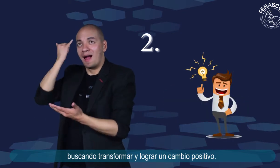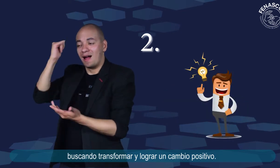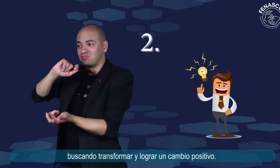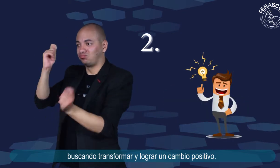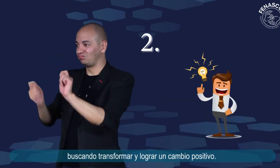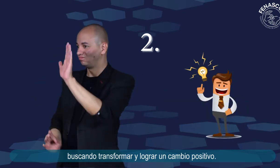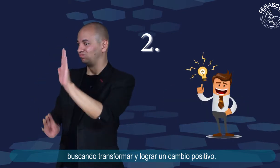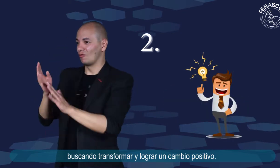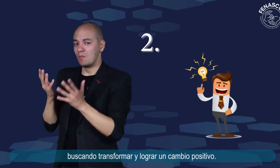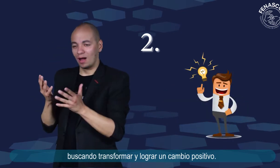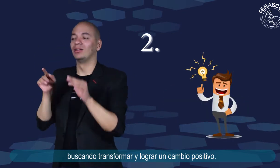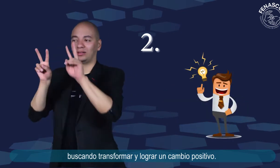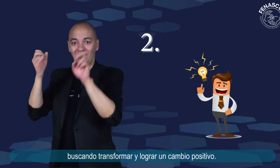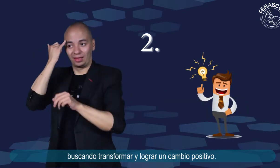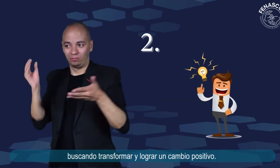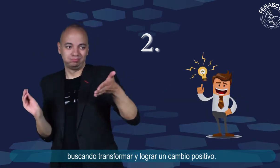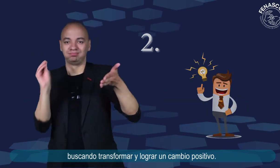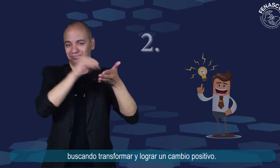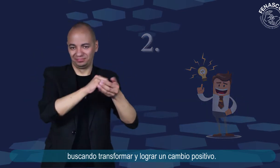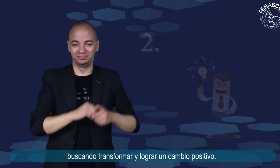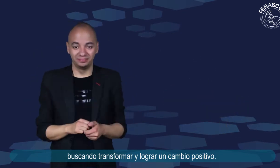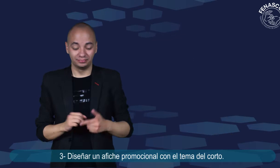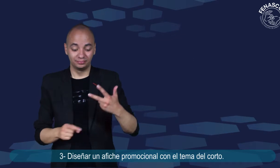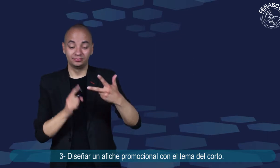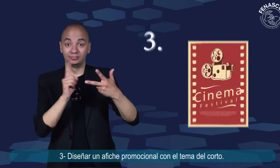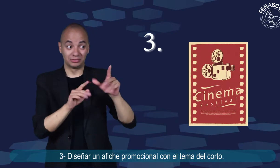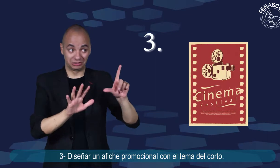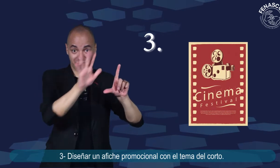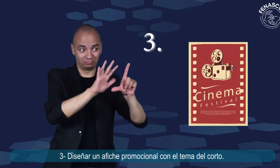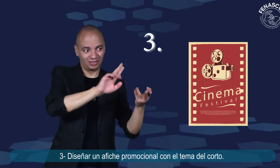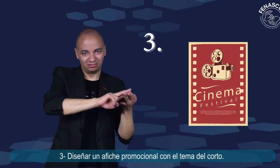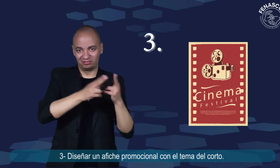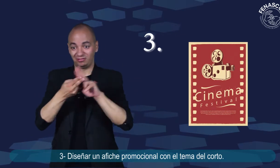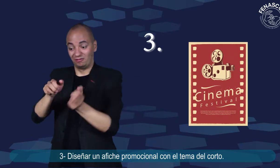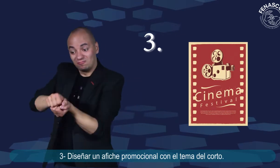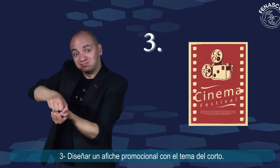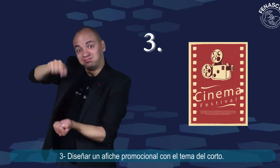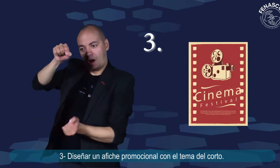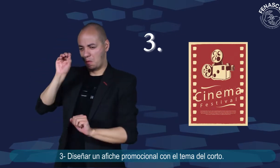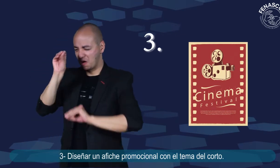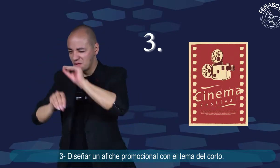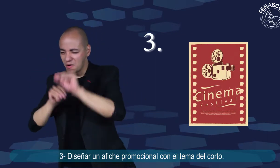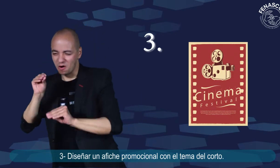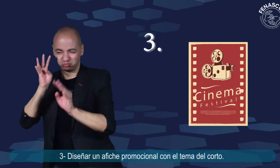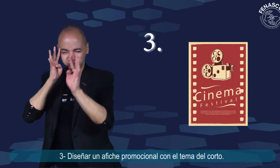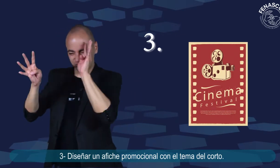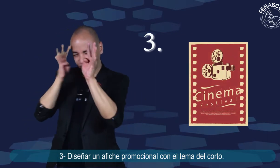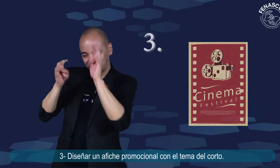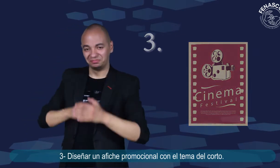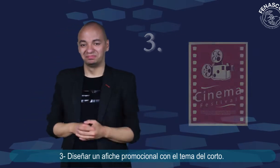y lograr un cambio positivo. Número tres, diseñar un afiche promocional con el tema del corto.